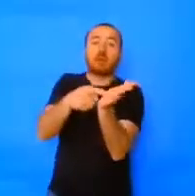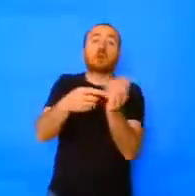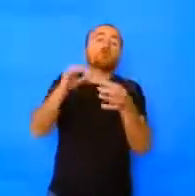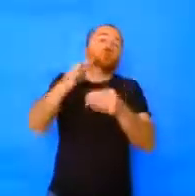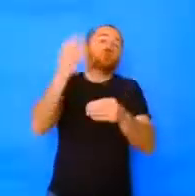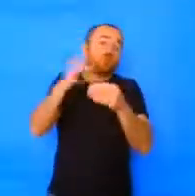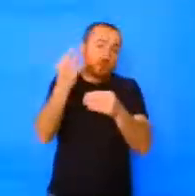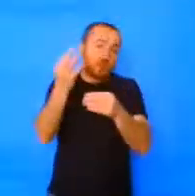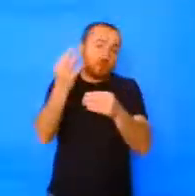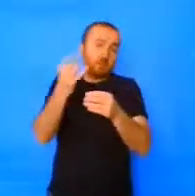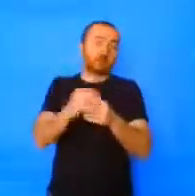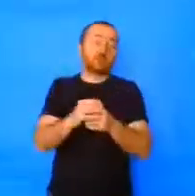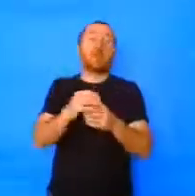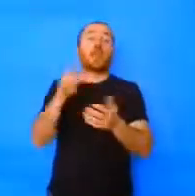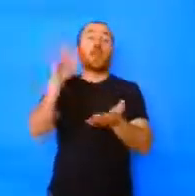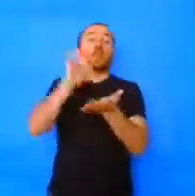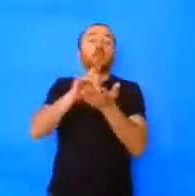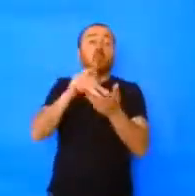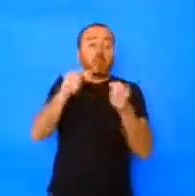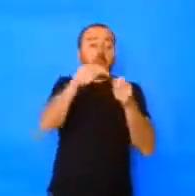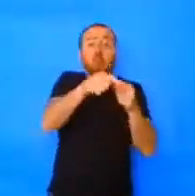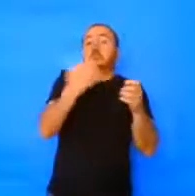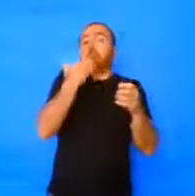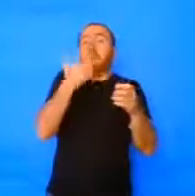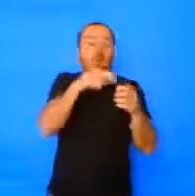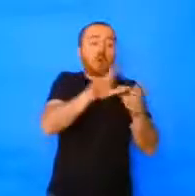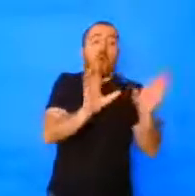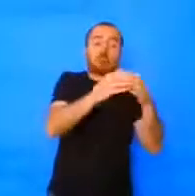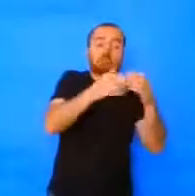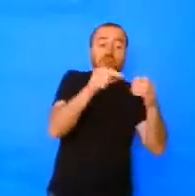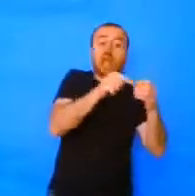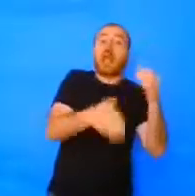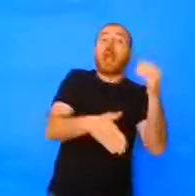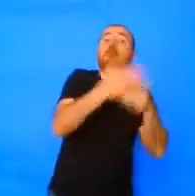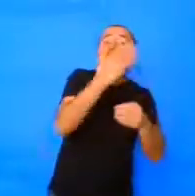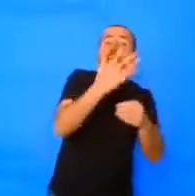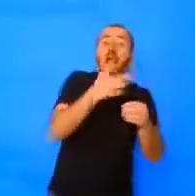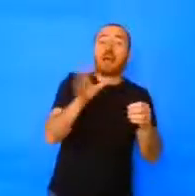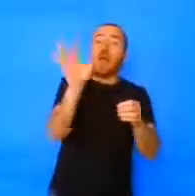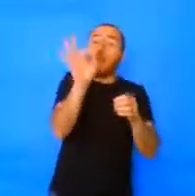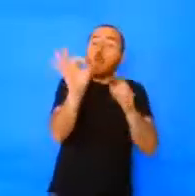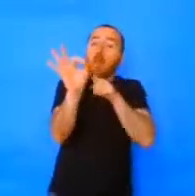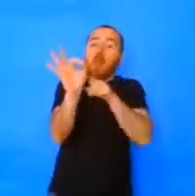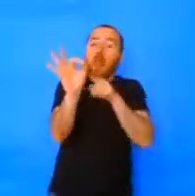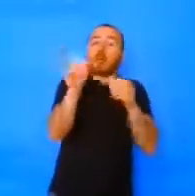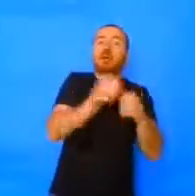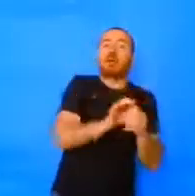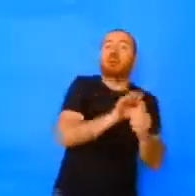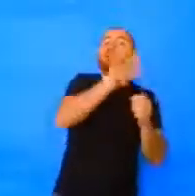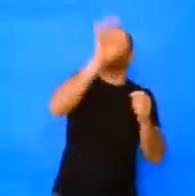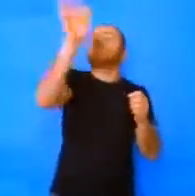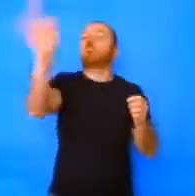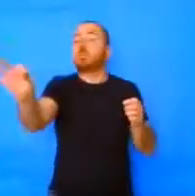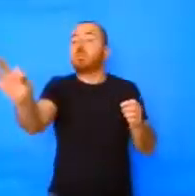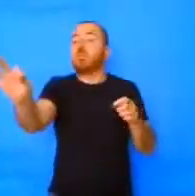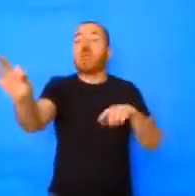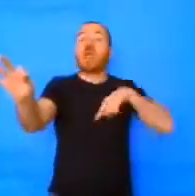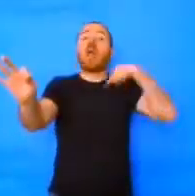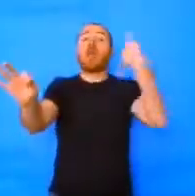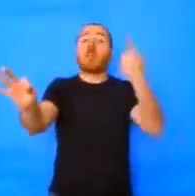el mismo jugador u otro vuelve a empezar a tirar. Cada jugador, cada equipo,